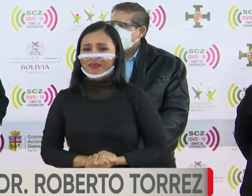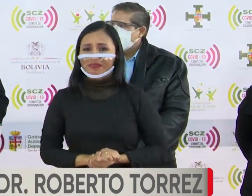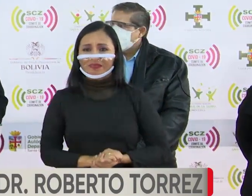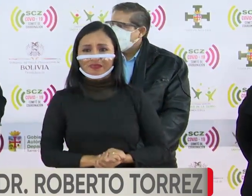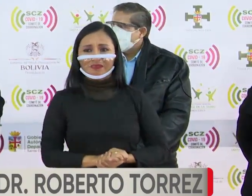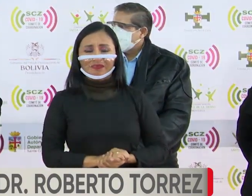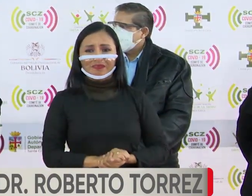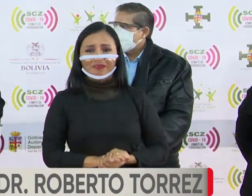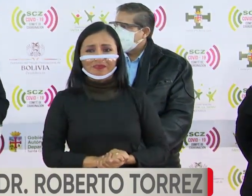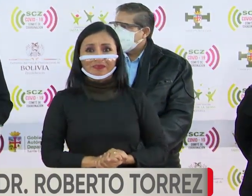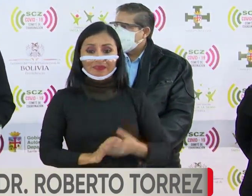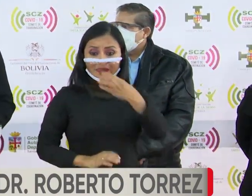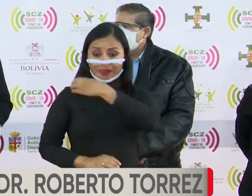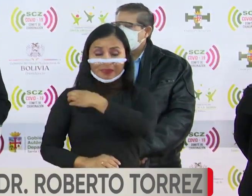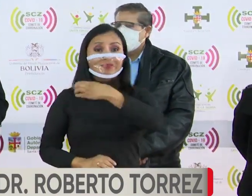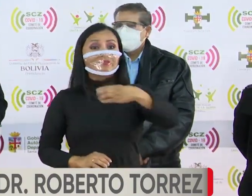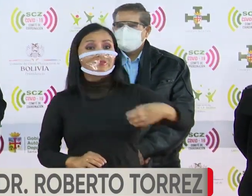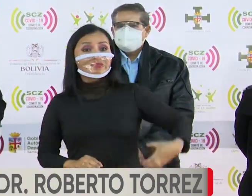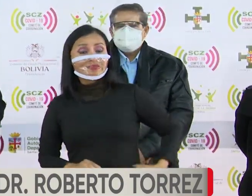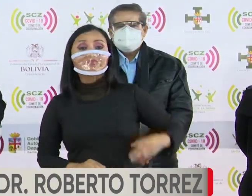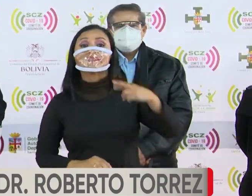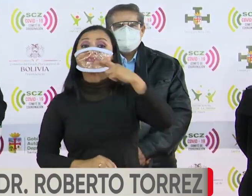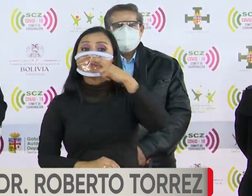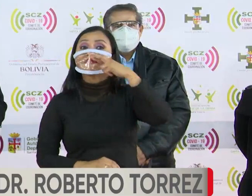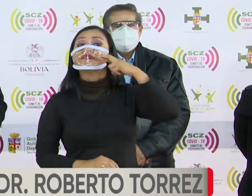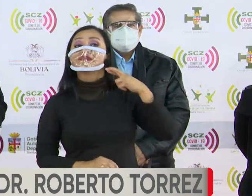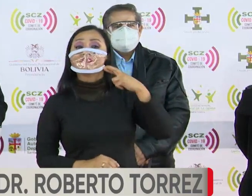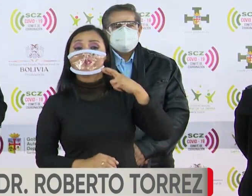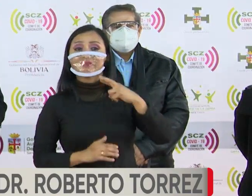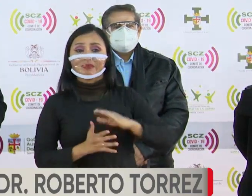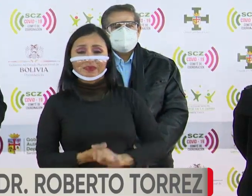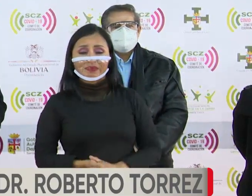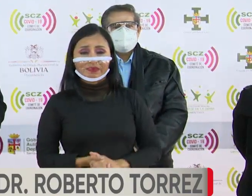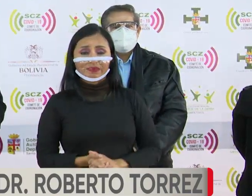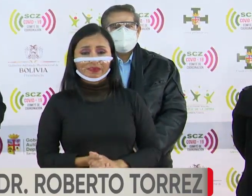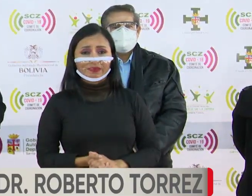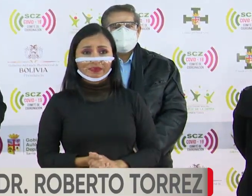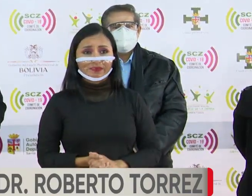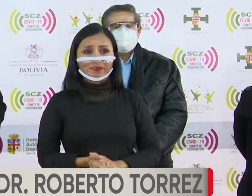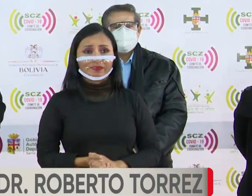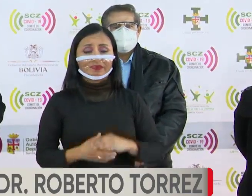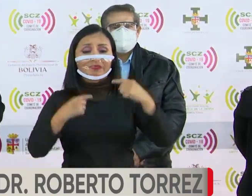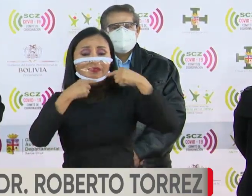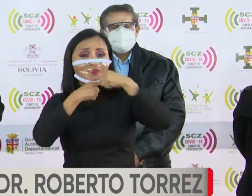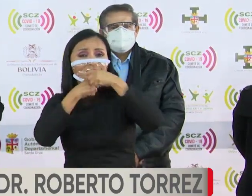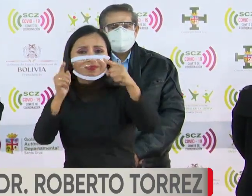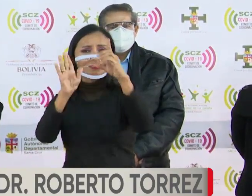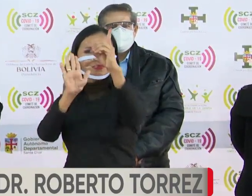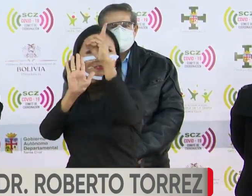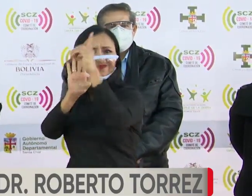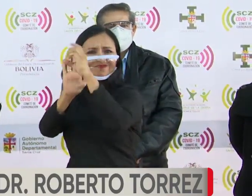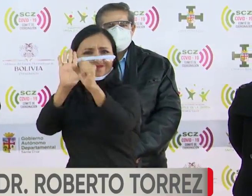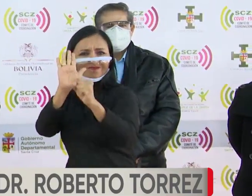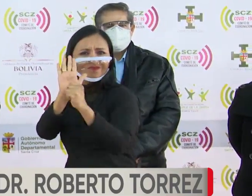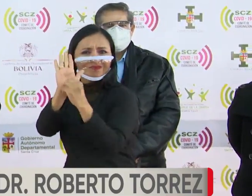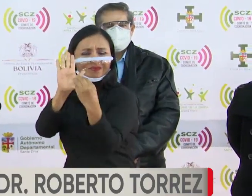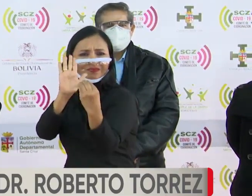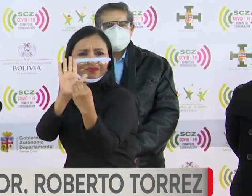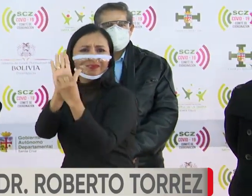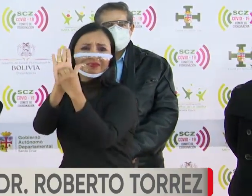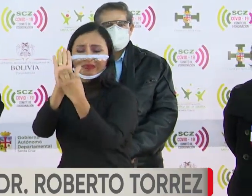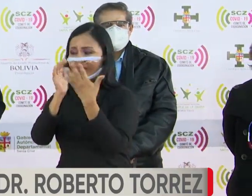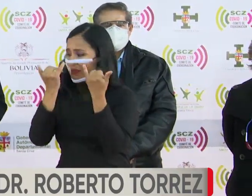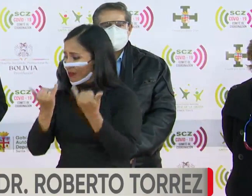El gobernador Rubén Costas, ha decretado el